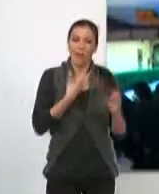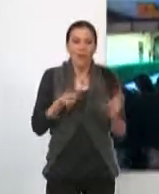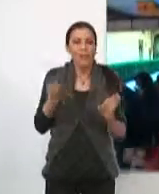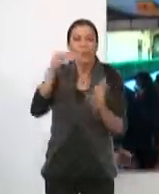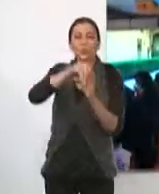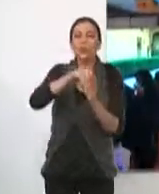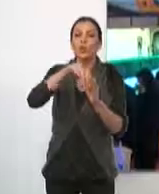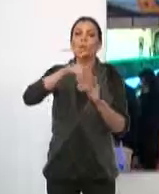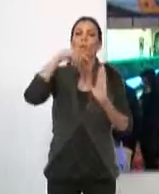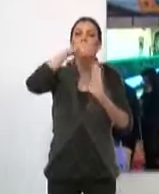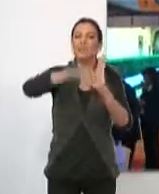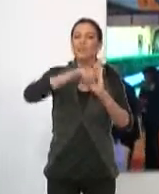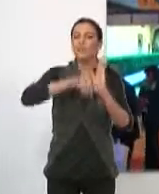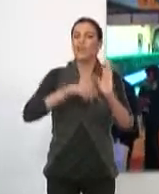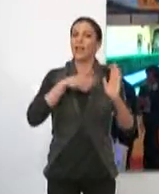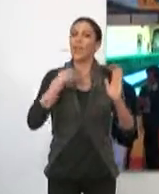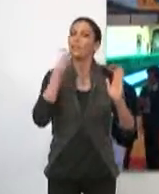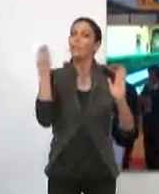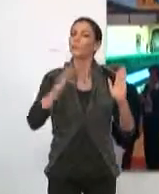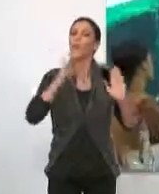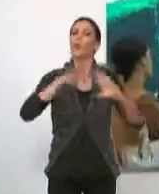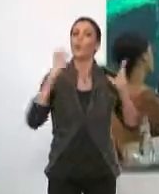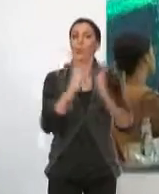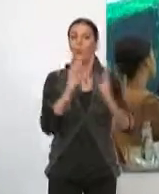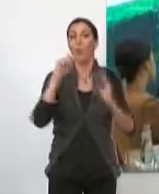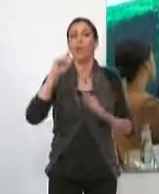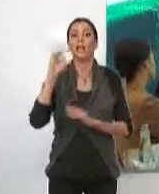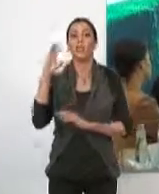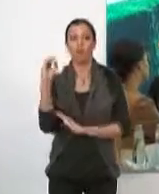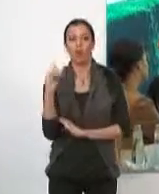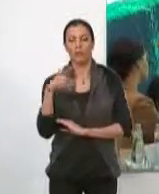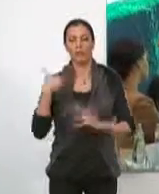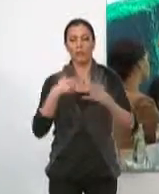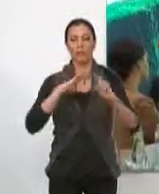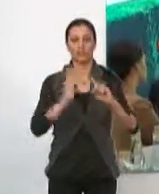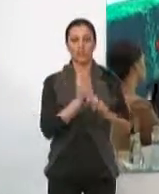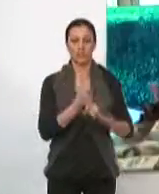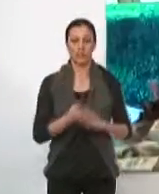cabo para su inclusión en la lista del Patrimonio Mundial de la Humanidad de la UNESCO.